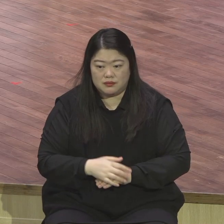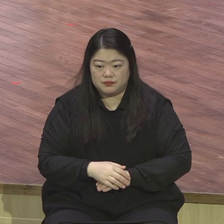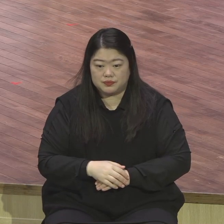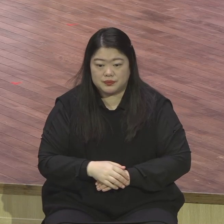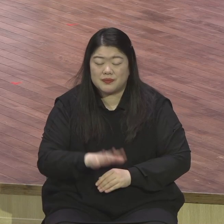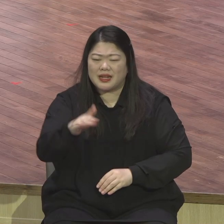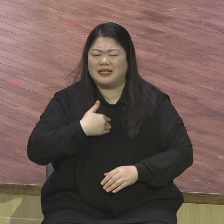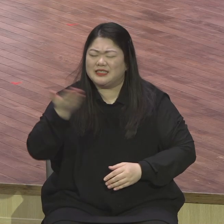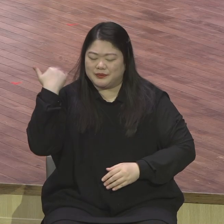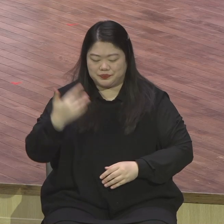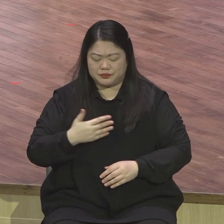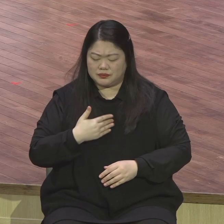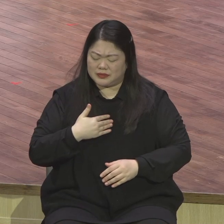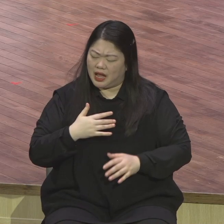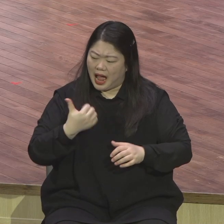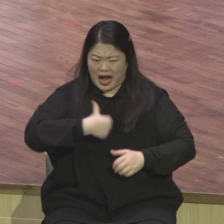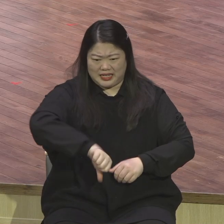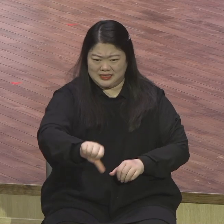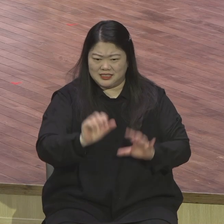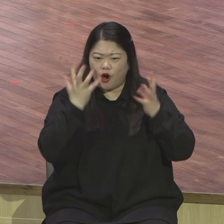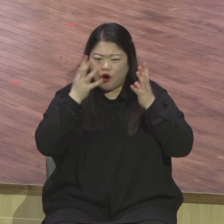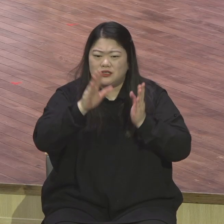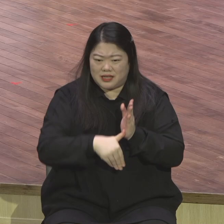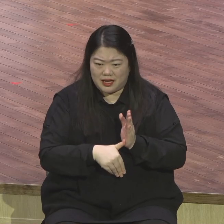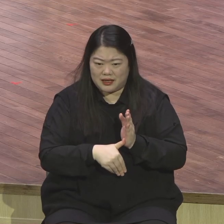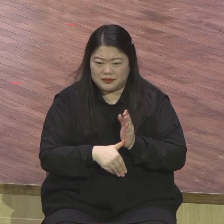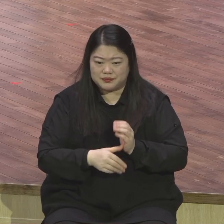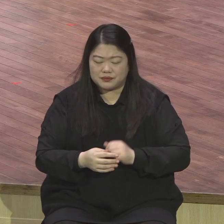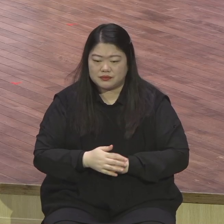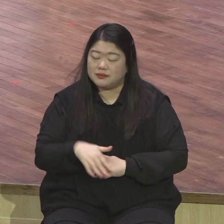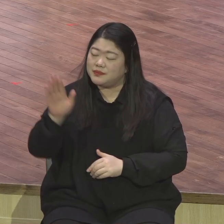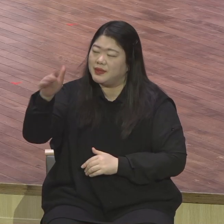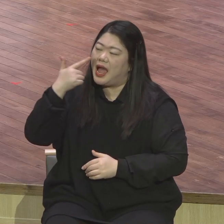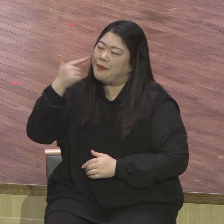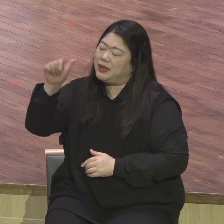천국 가면 농인 없지 그래 천국 가면 농인 없지